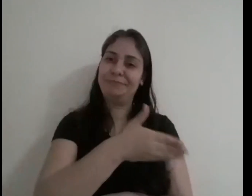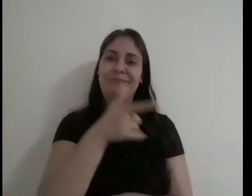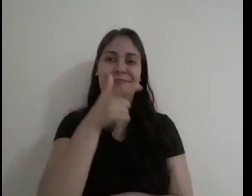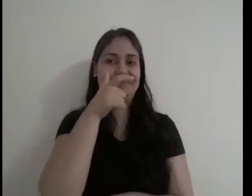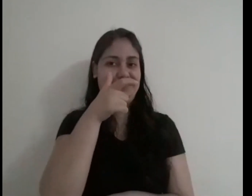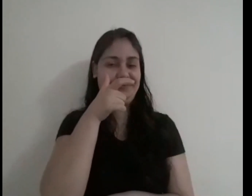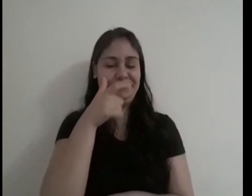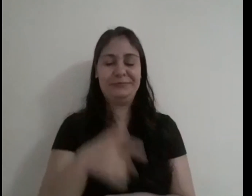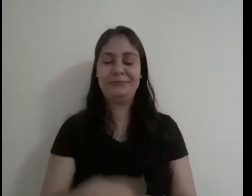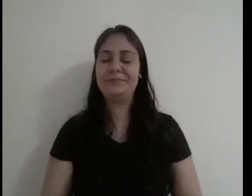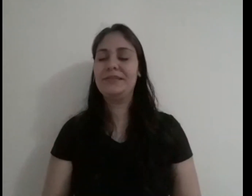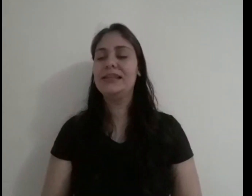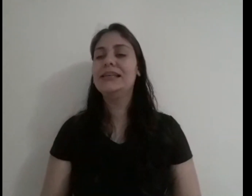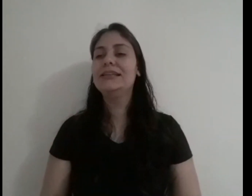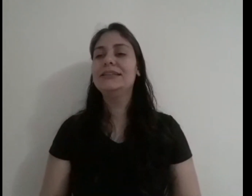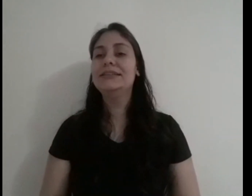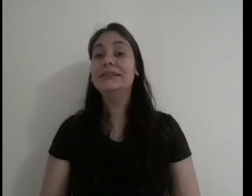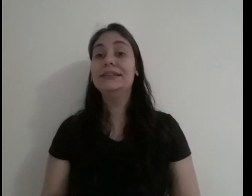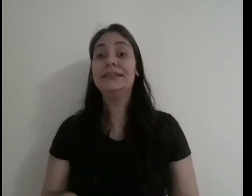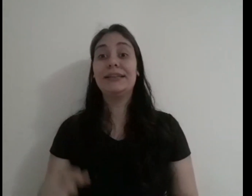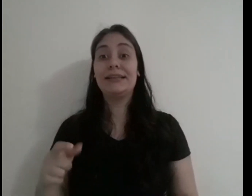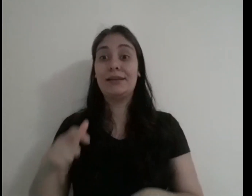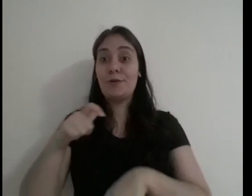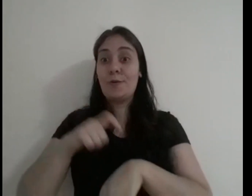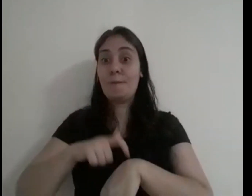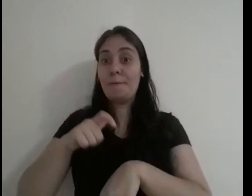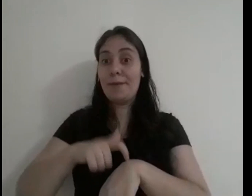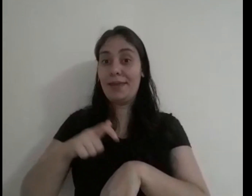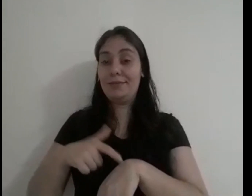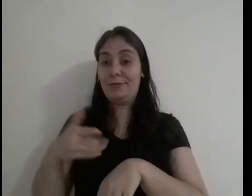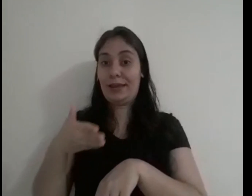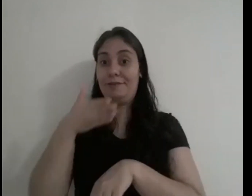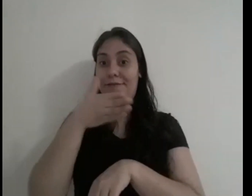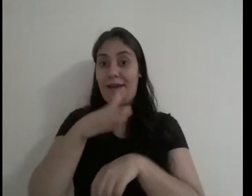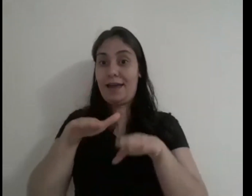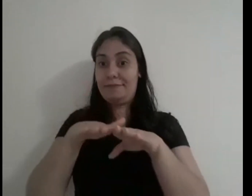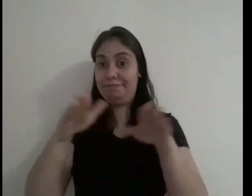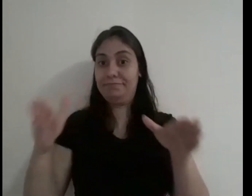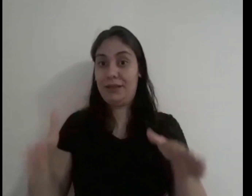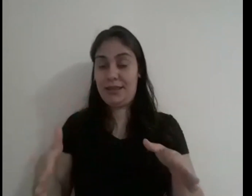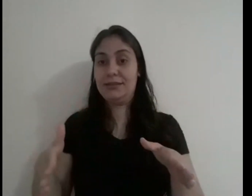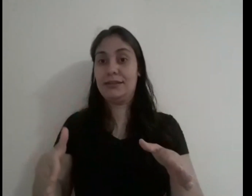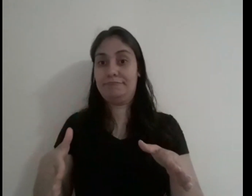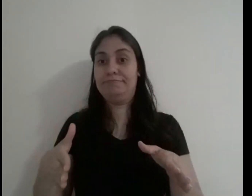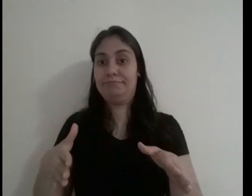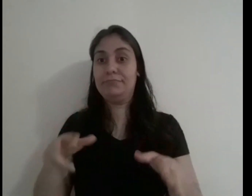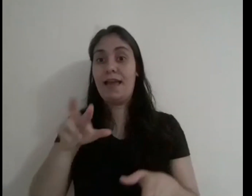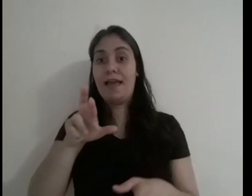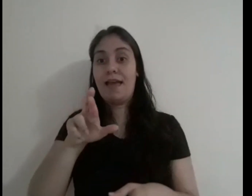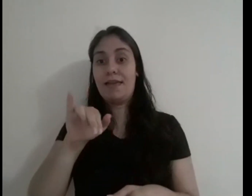finalmente, foi participar para assistir. No momento que ele chega, né?